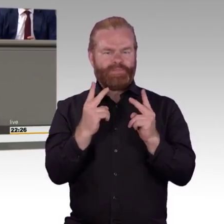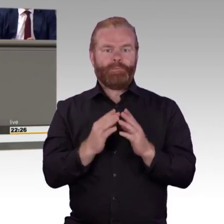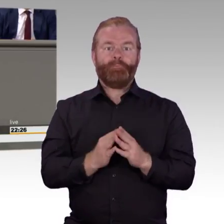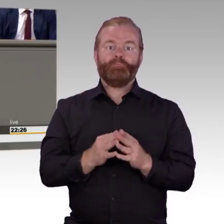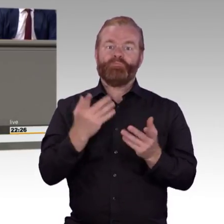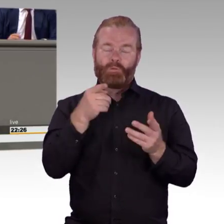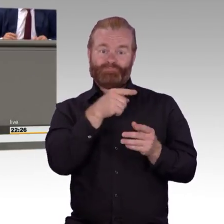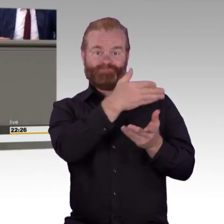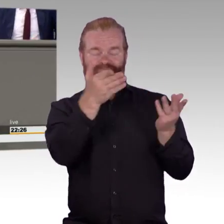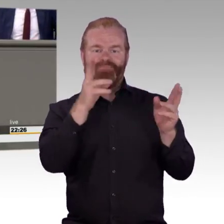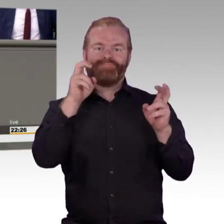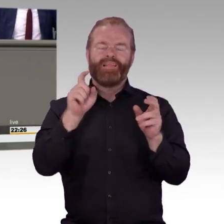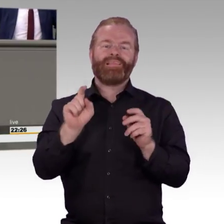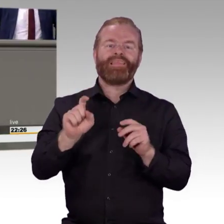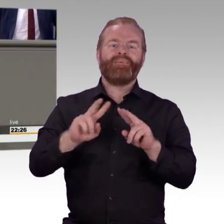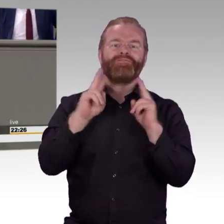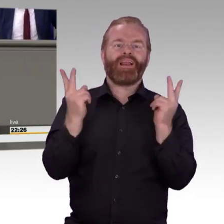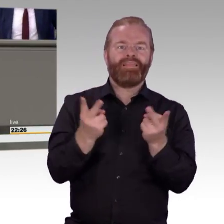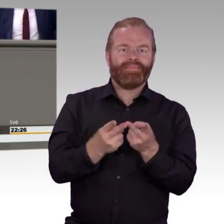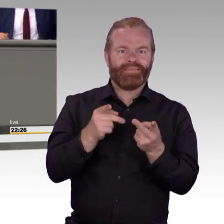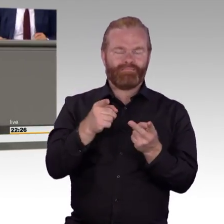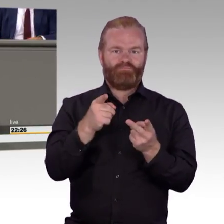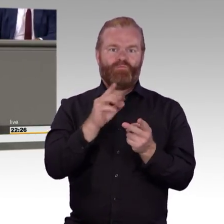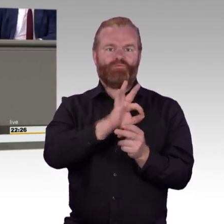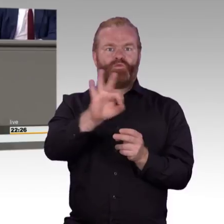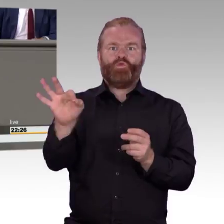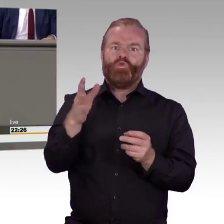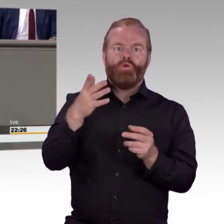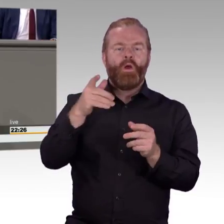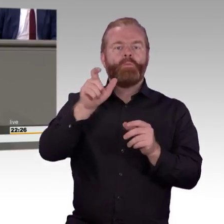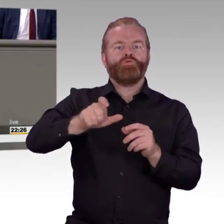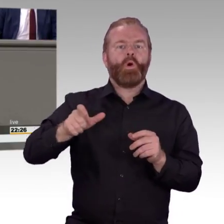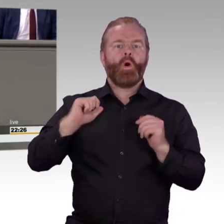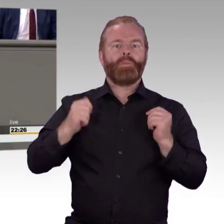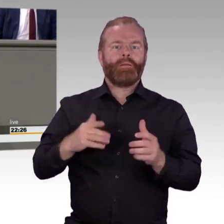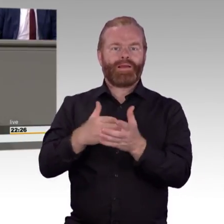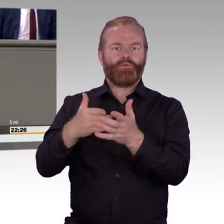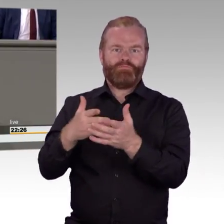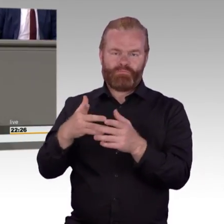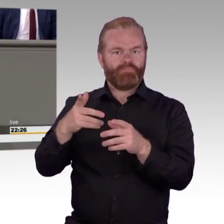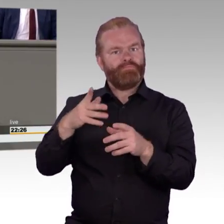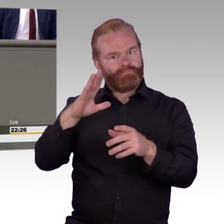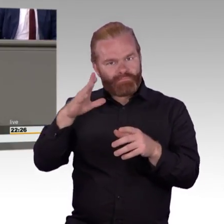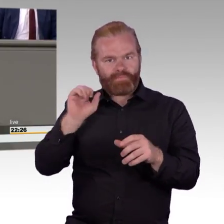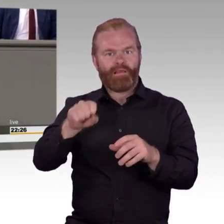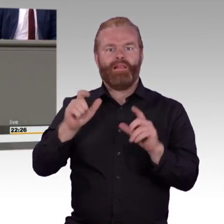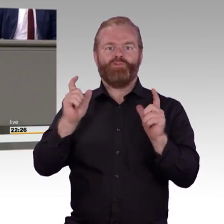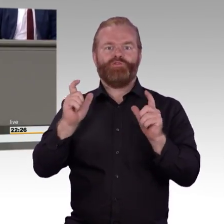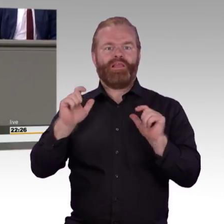Behindertengesetzes ist dynamisch und zukunftsweisend gestaltet. Der Fokus auf die